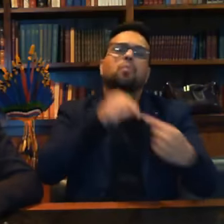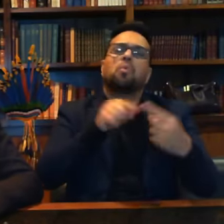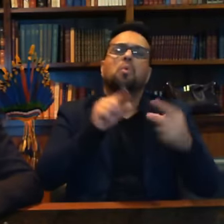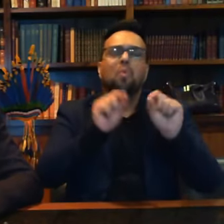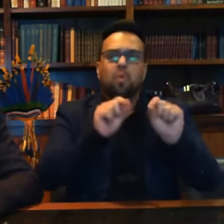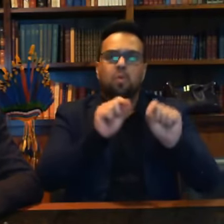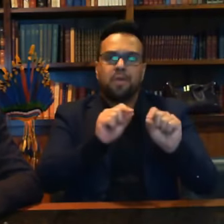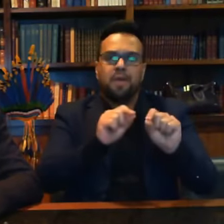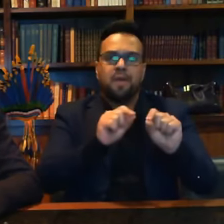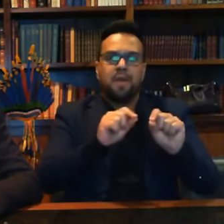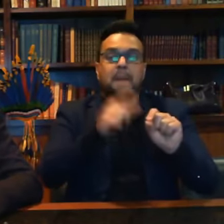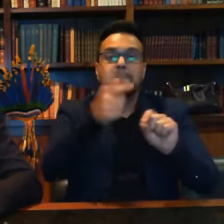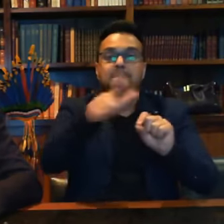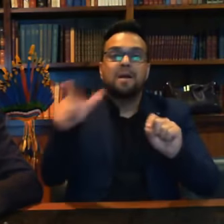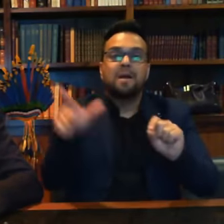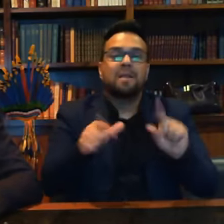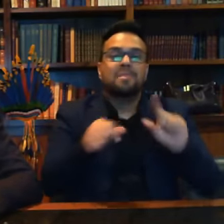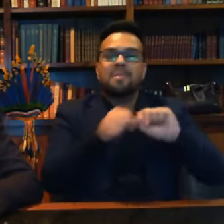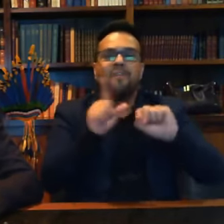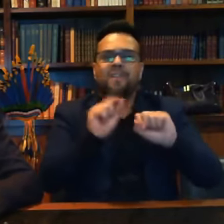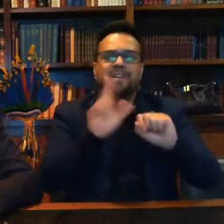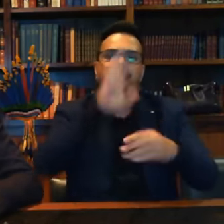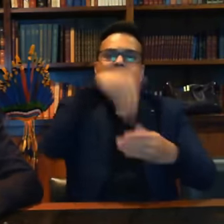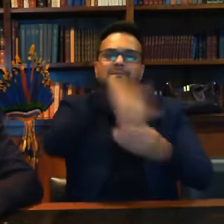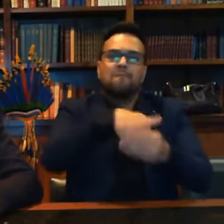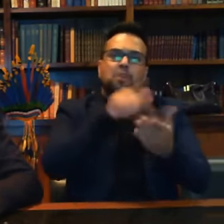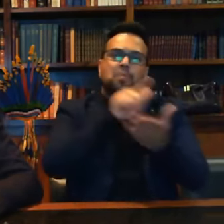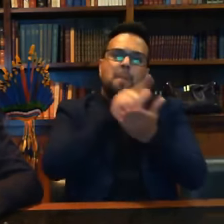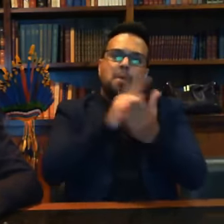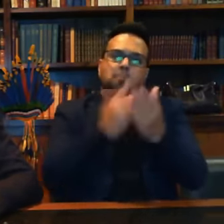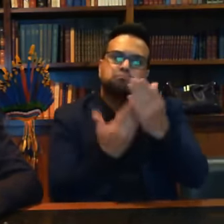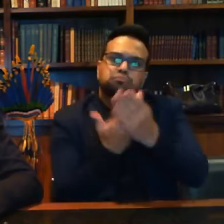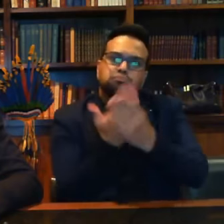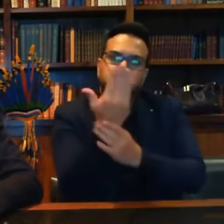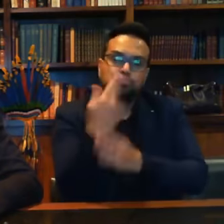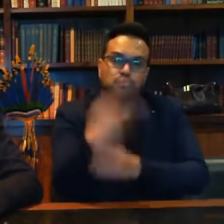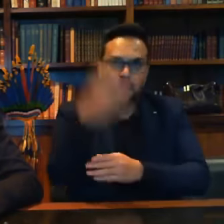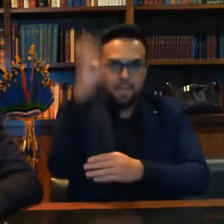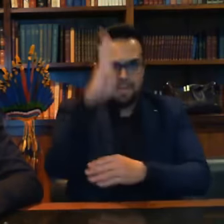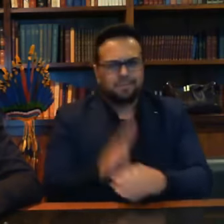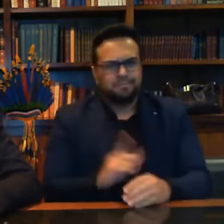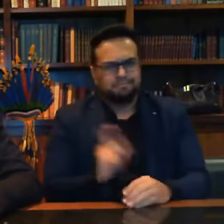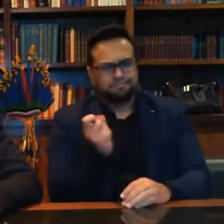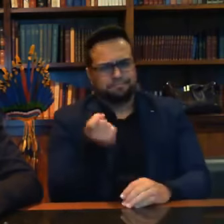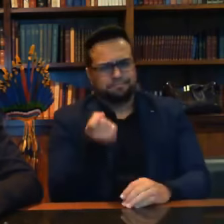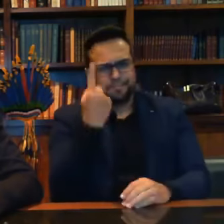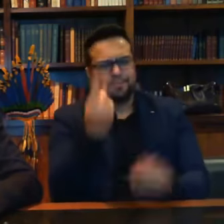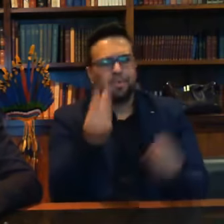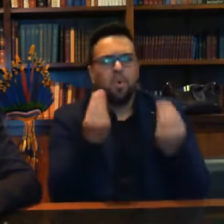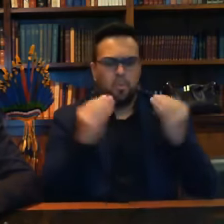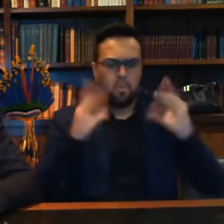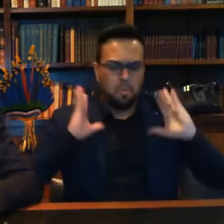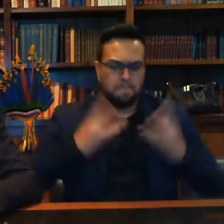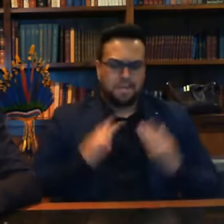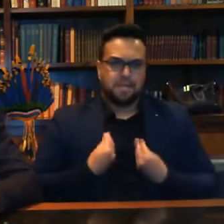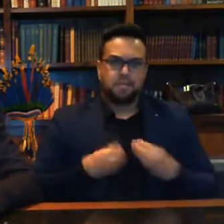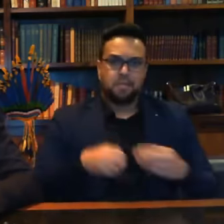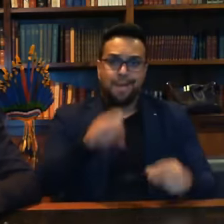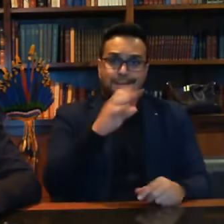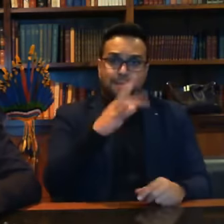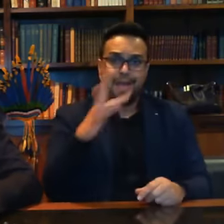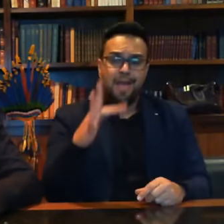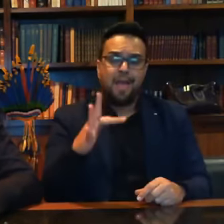oficializado o voto impresso no Brasil. Uma coisa chocou, porque pega muito mal um ministro, o Supremo Tribunal Federal, um ministro